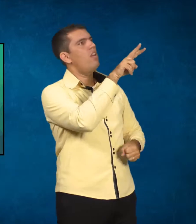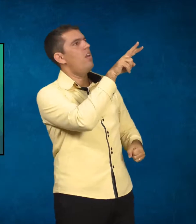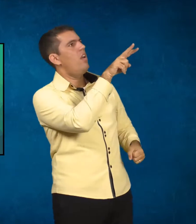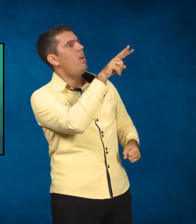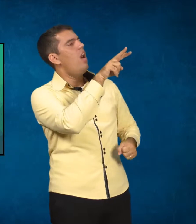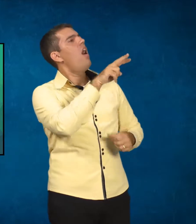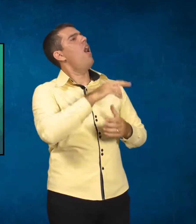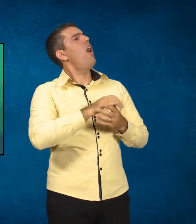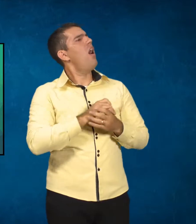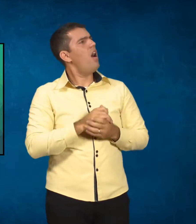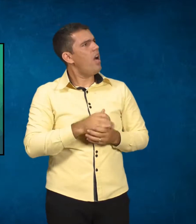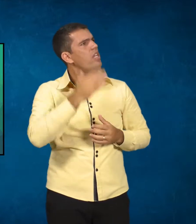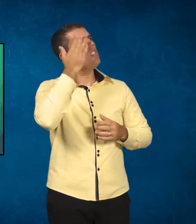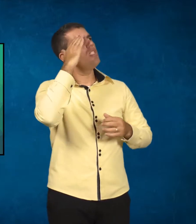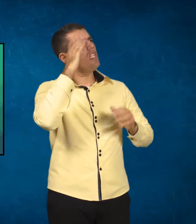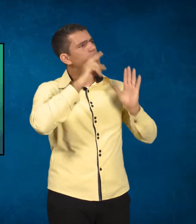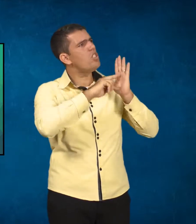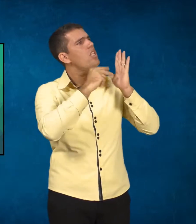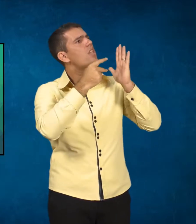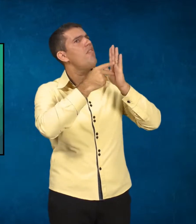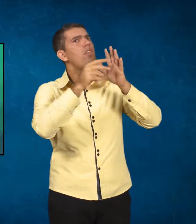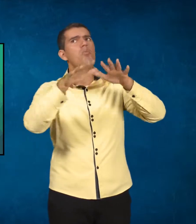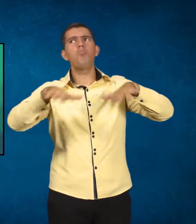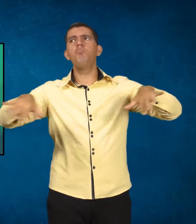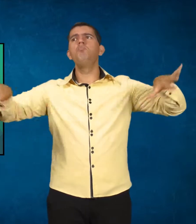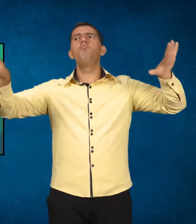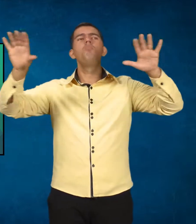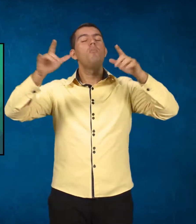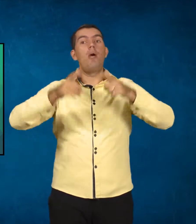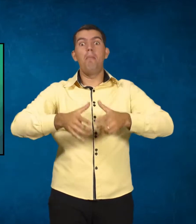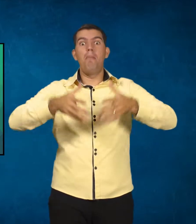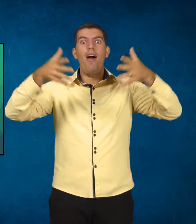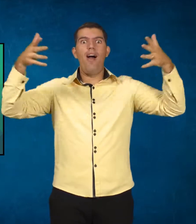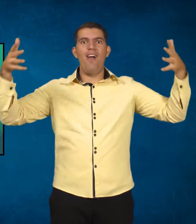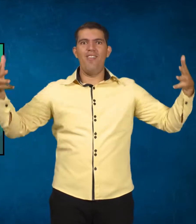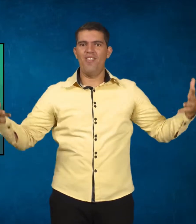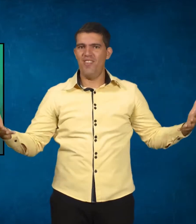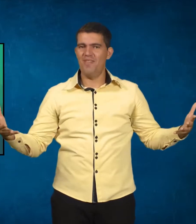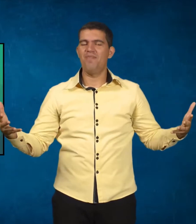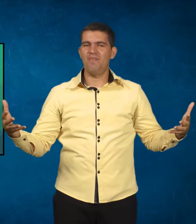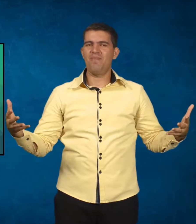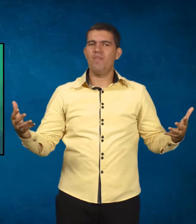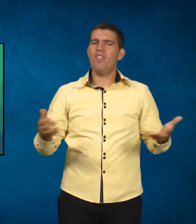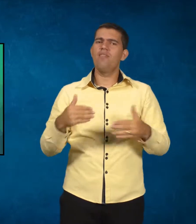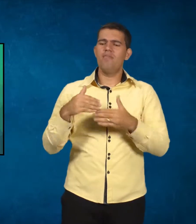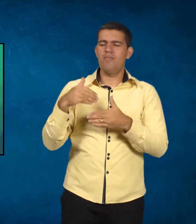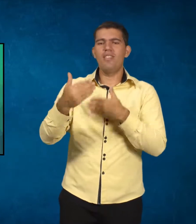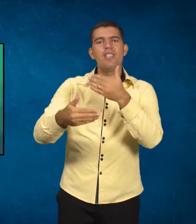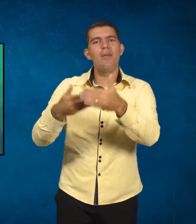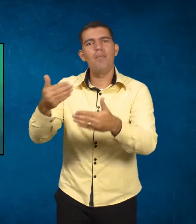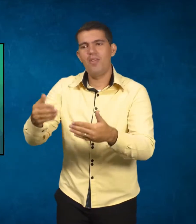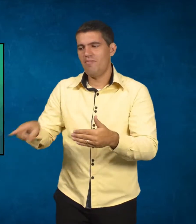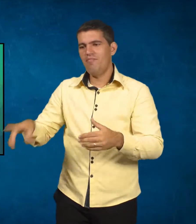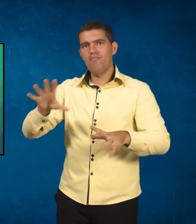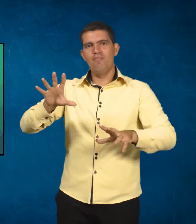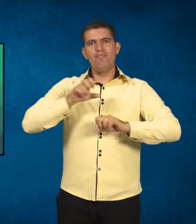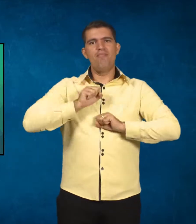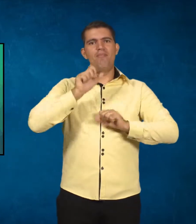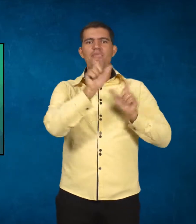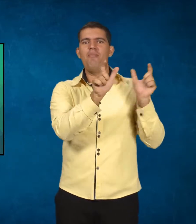represente algo muito maior, né? Vindo daquele símbolo. E em seguida, as palavras. Então, por meio